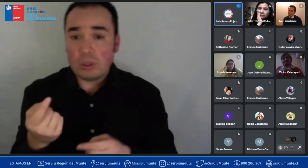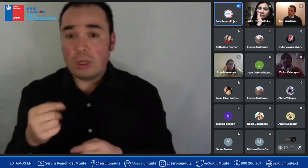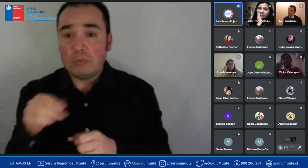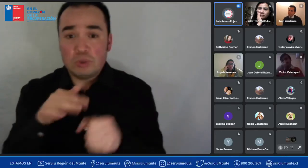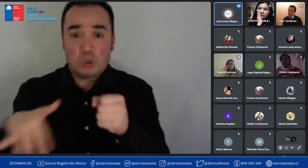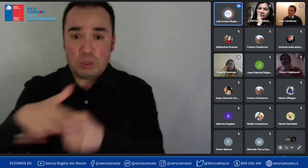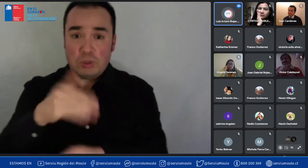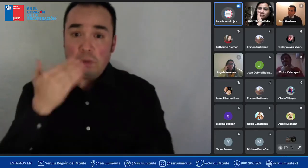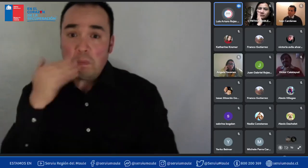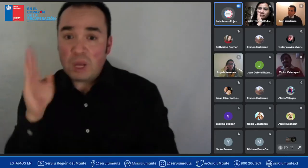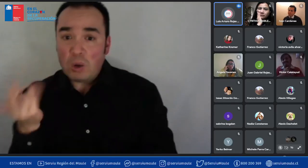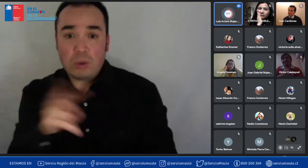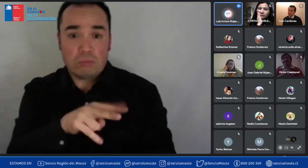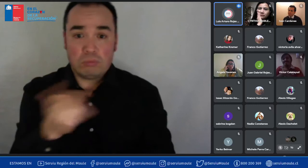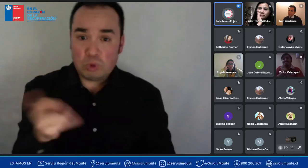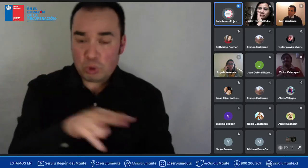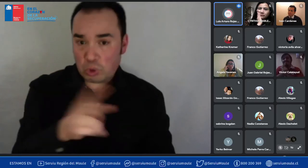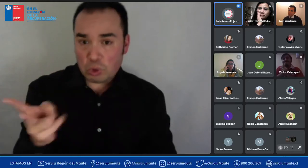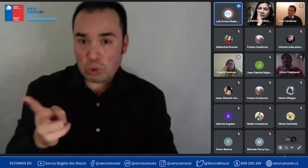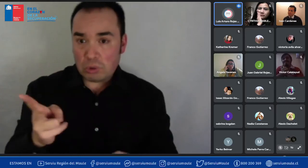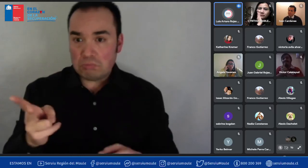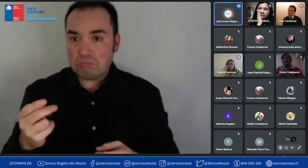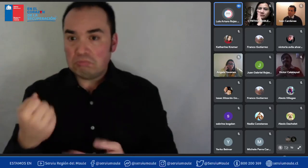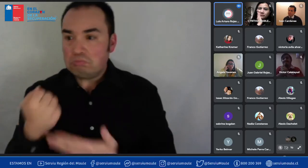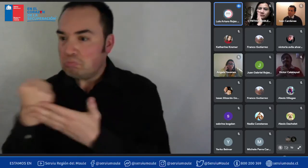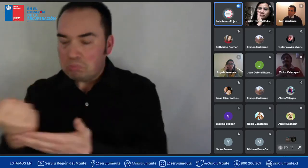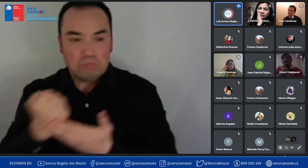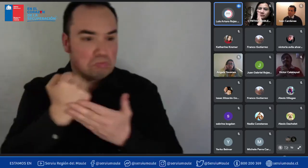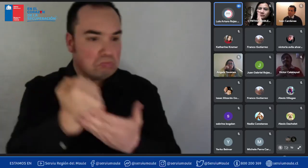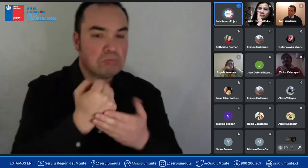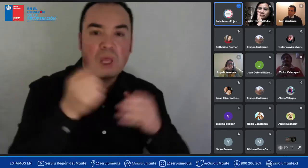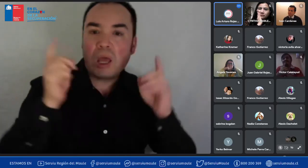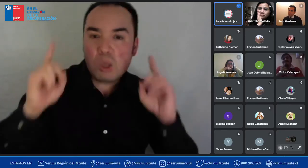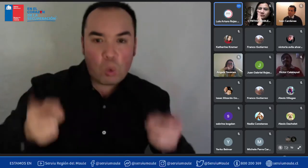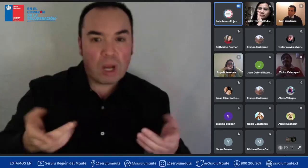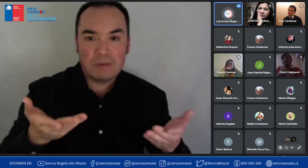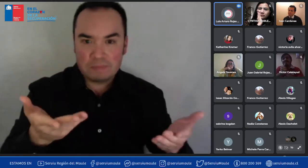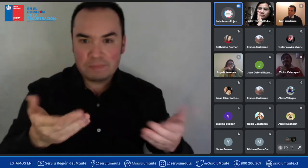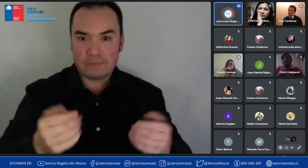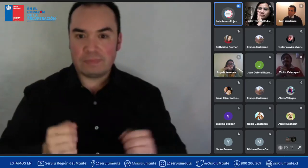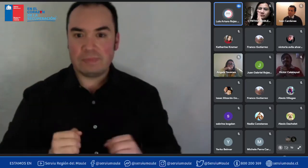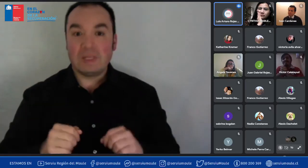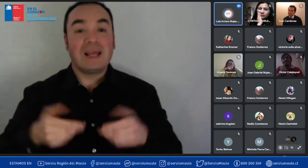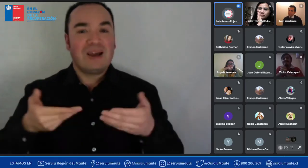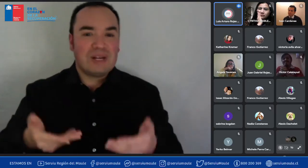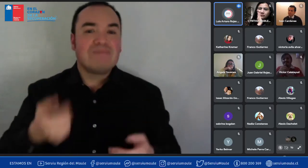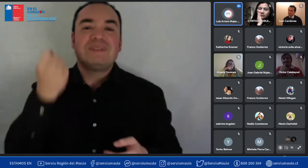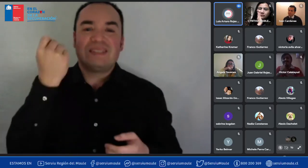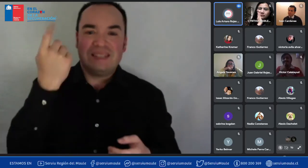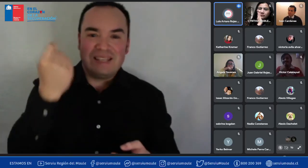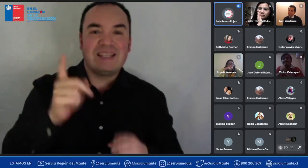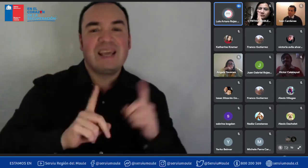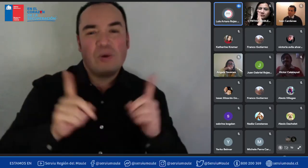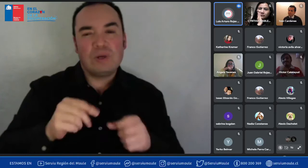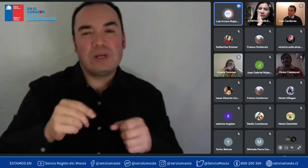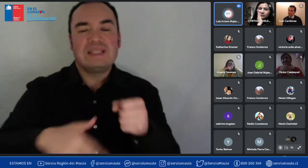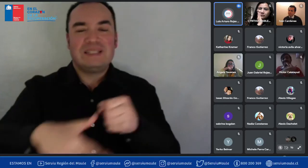poder postular ¿verdad? ahora claro se entiende que en algunos casos también es más complejo poder completar el